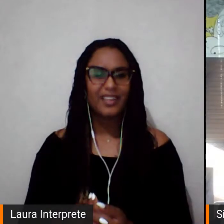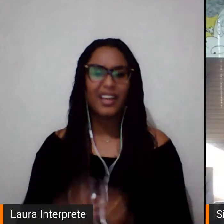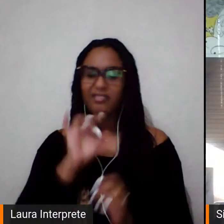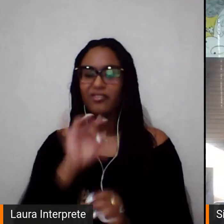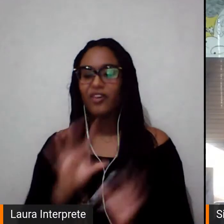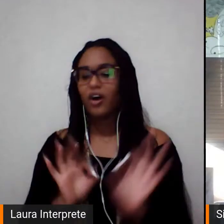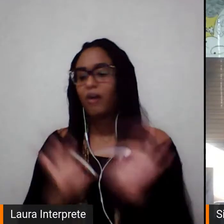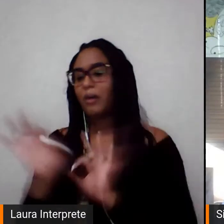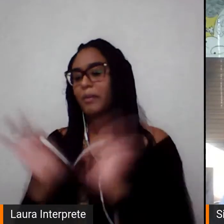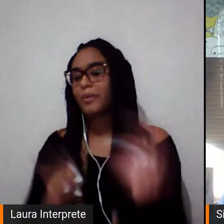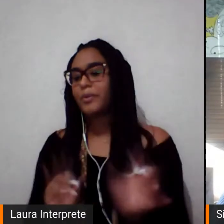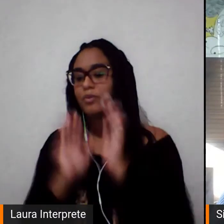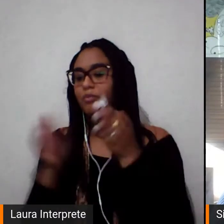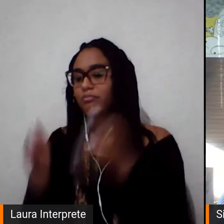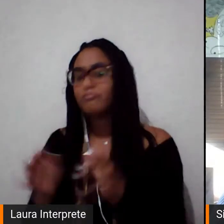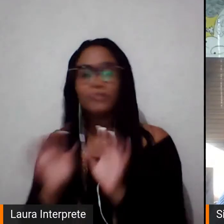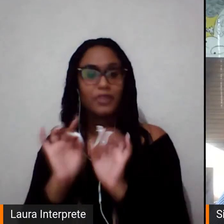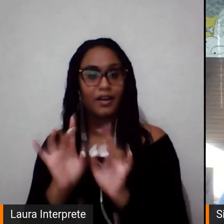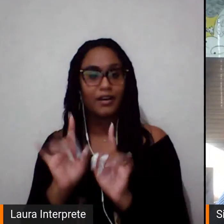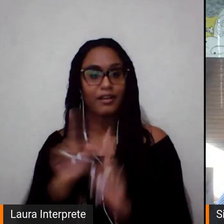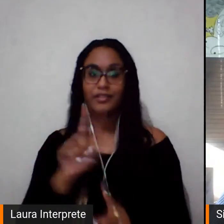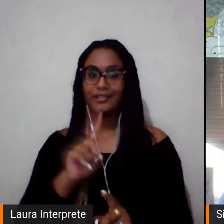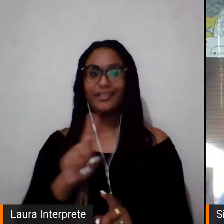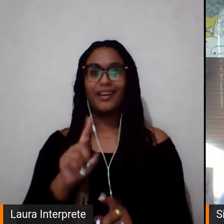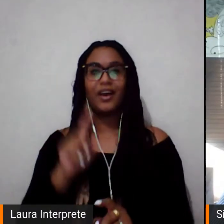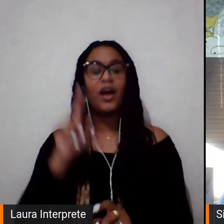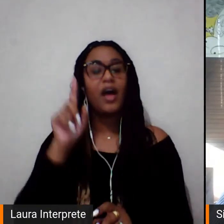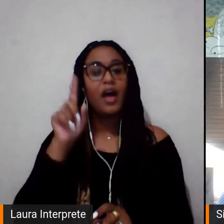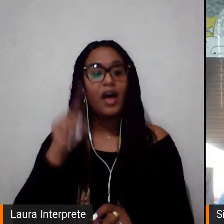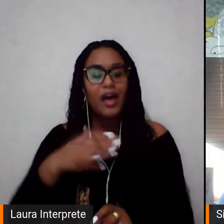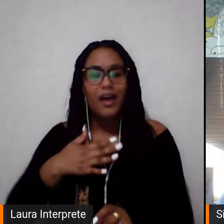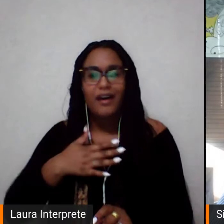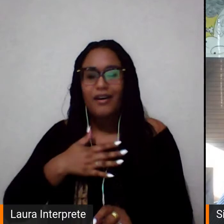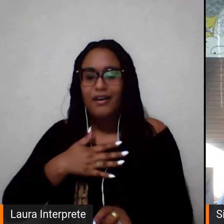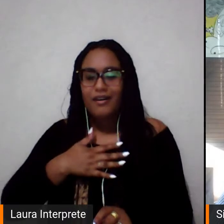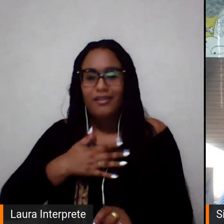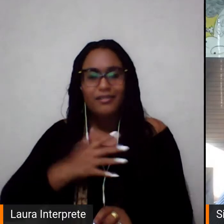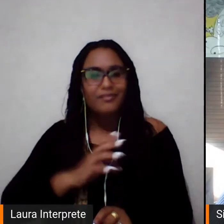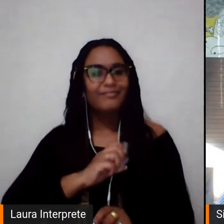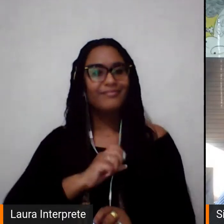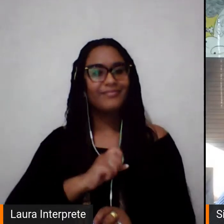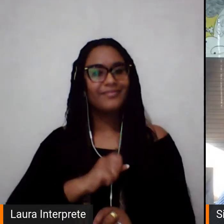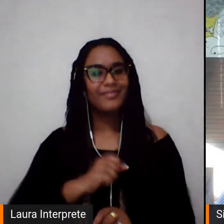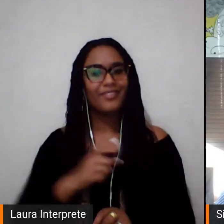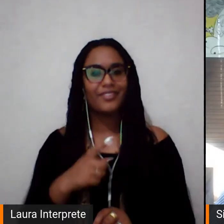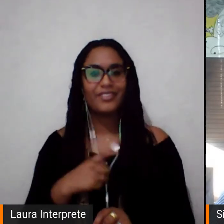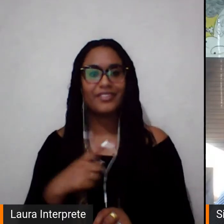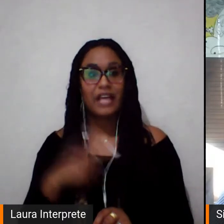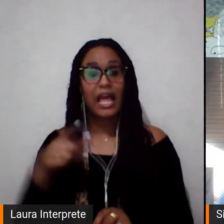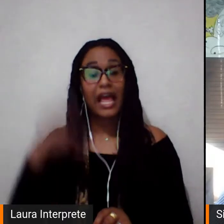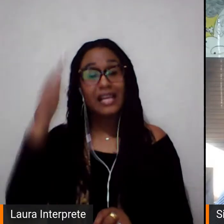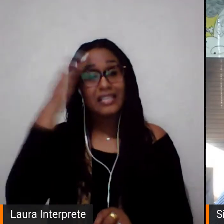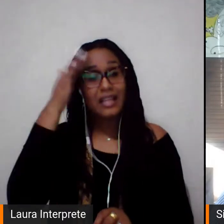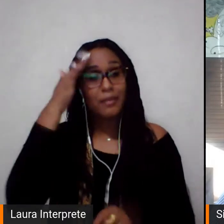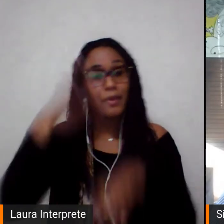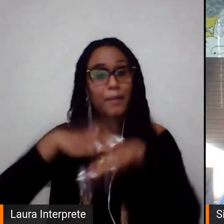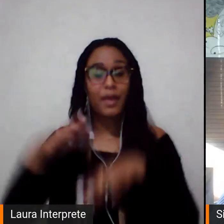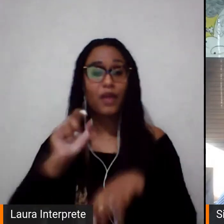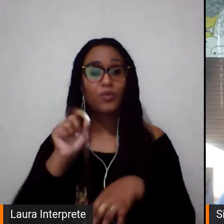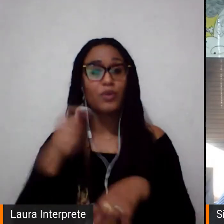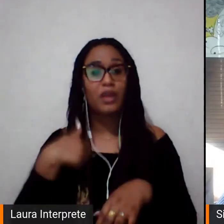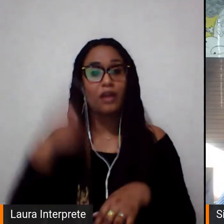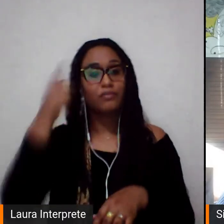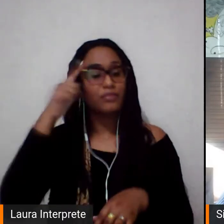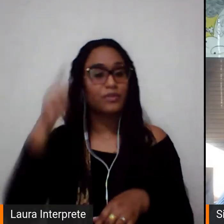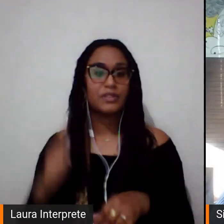específico, mas a pesquisa é, sobretudo, a paixão por olhar aquilo que a gente não... saber mais sobre aquilo que a gente não sabe. Então,